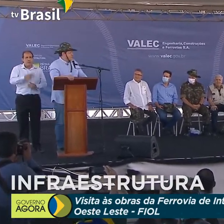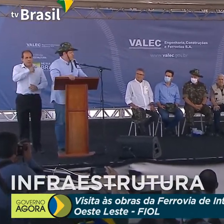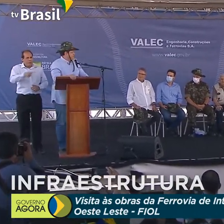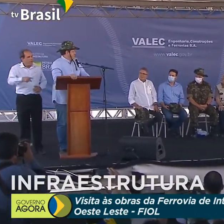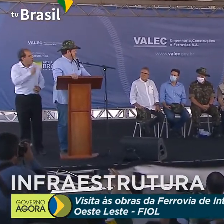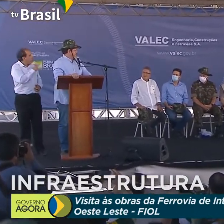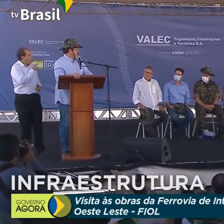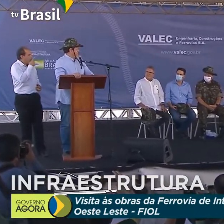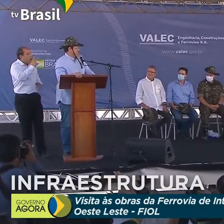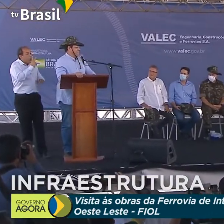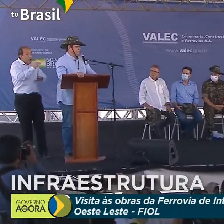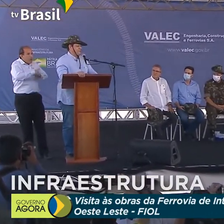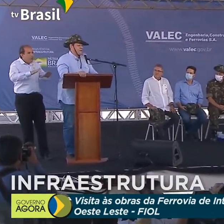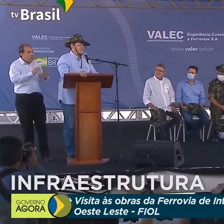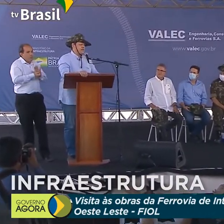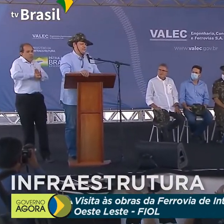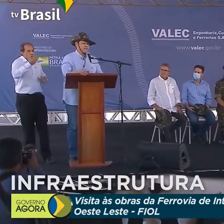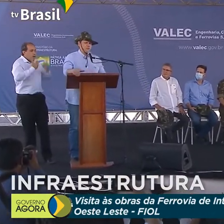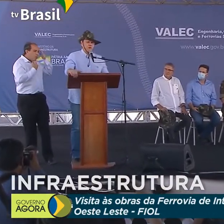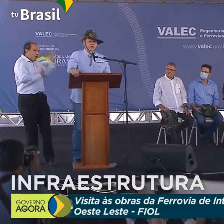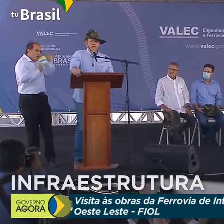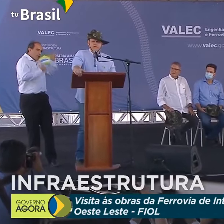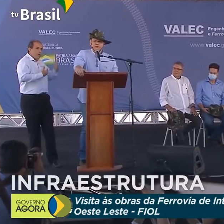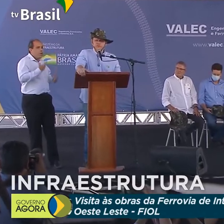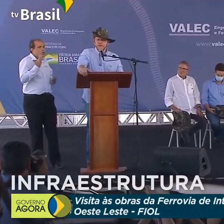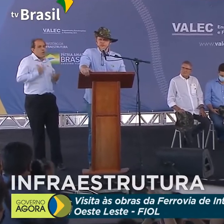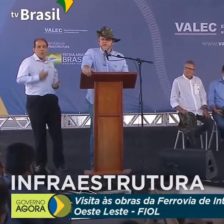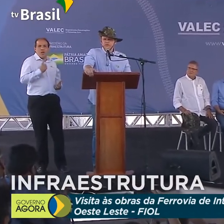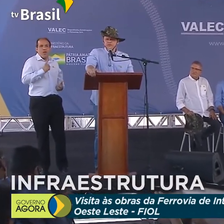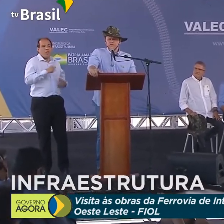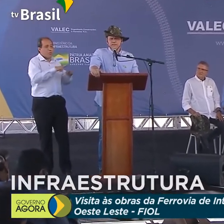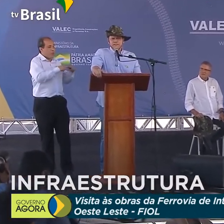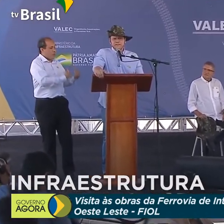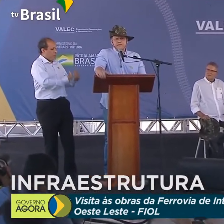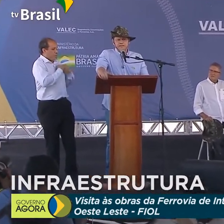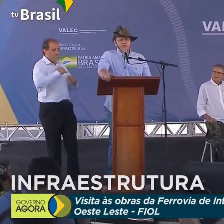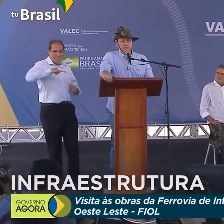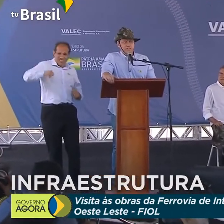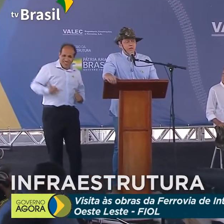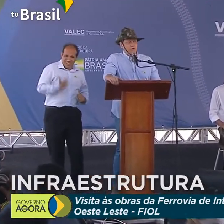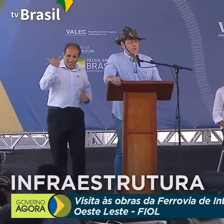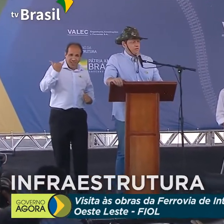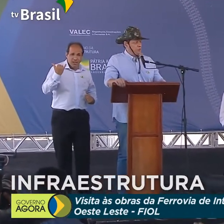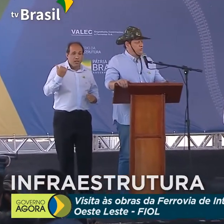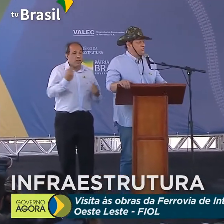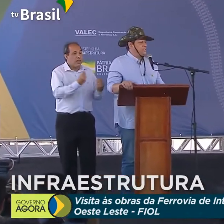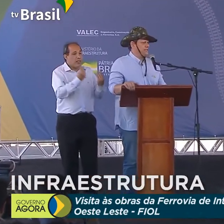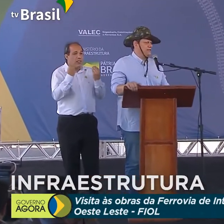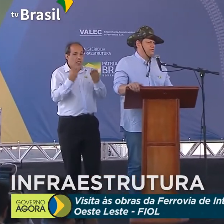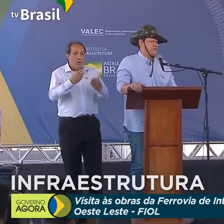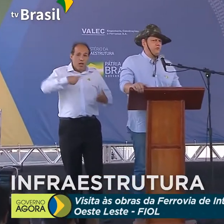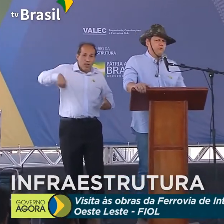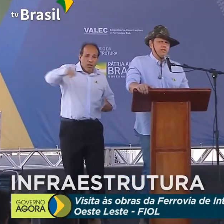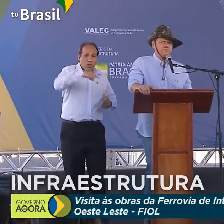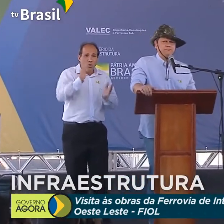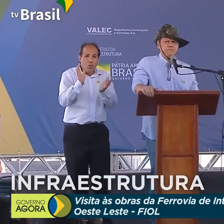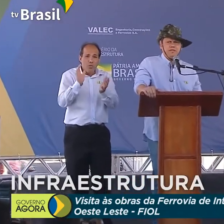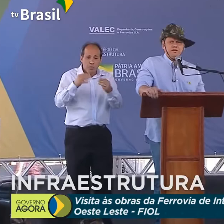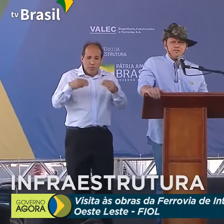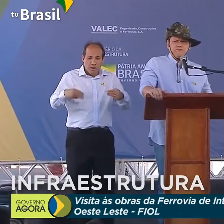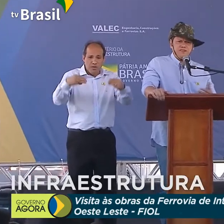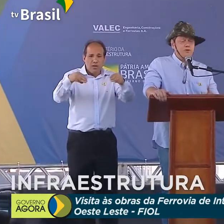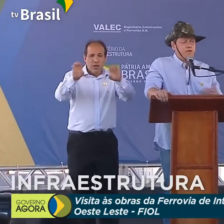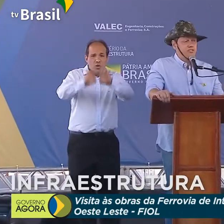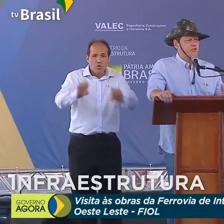não canso de agradecer, não canso de agradecer a oportunidade que o senhor me deu, nos deu a todos no Ministério da Infraestrutura,